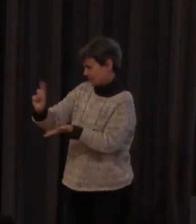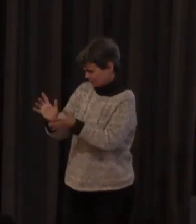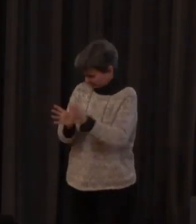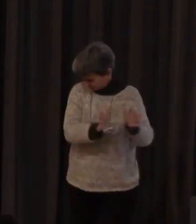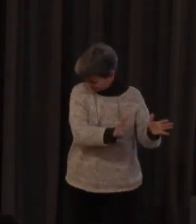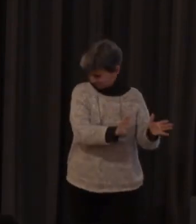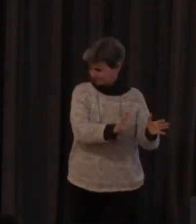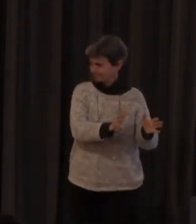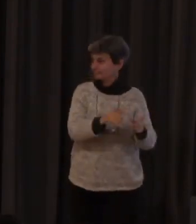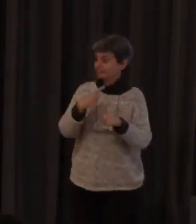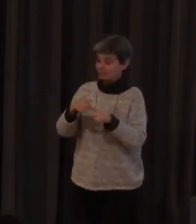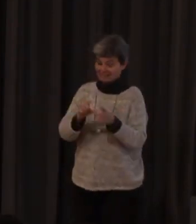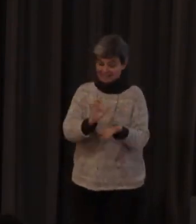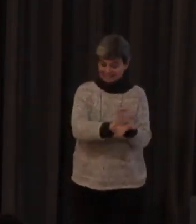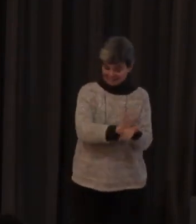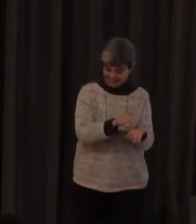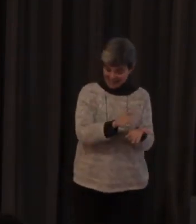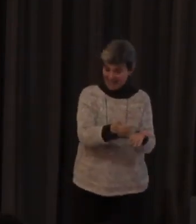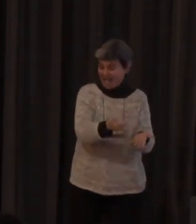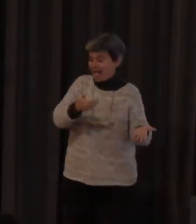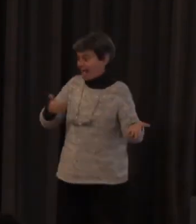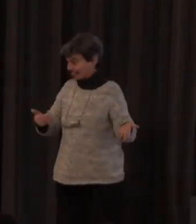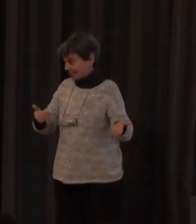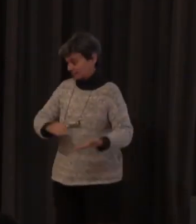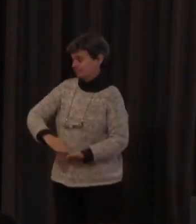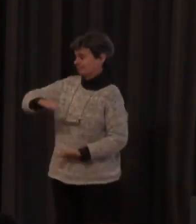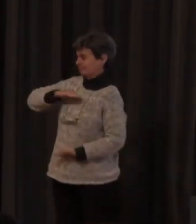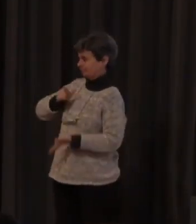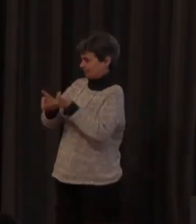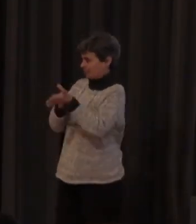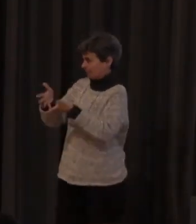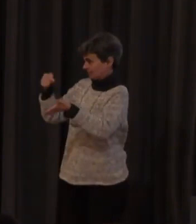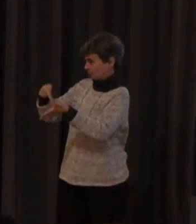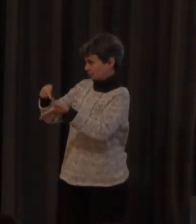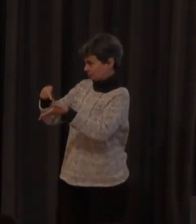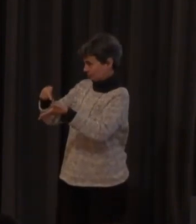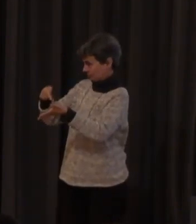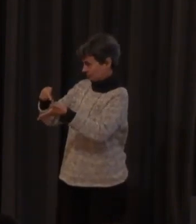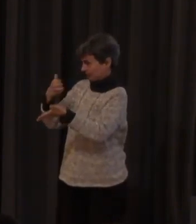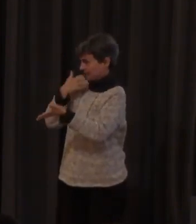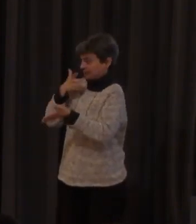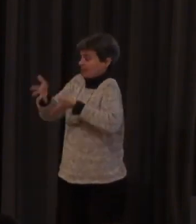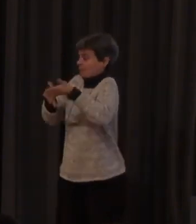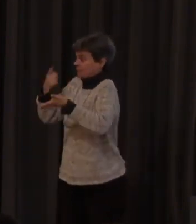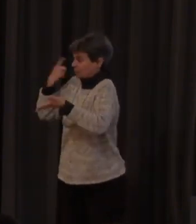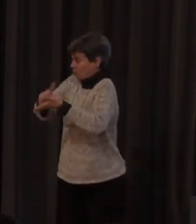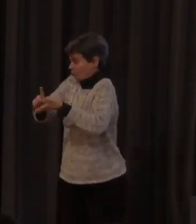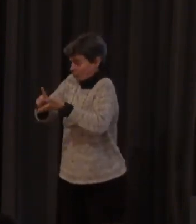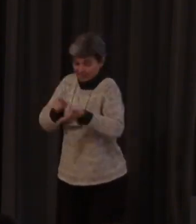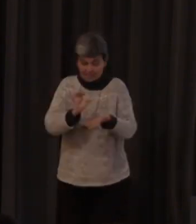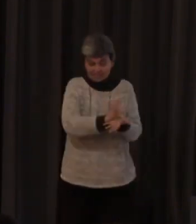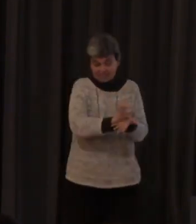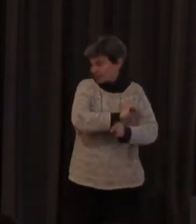cuestión es que yo no estoy hablando del SEA en este momento estoy hablando de anterioridad al SEA es decir a la adquisición y al